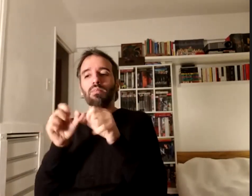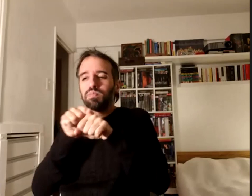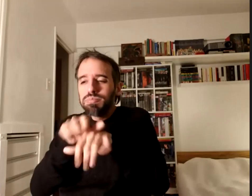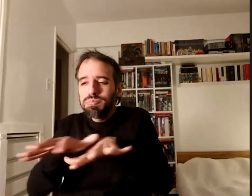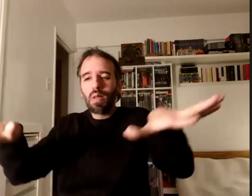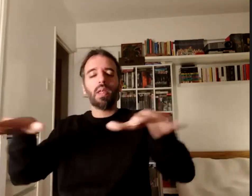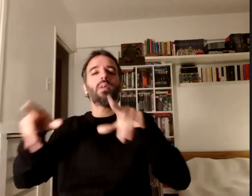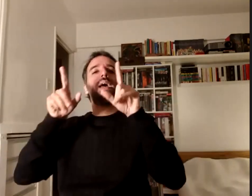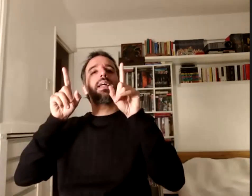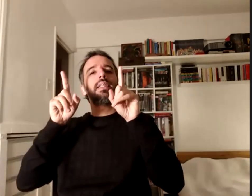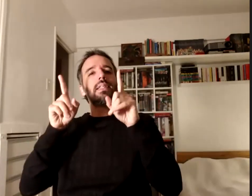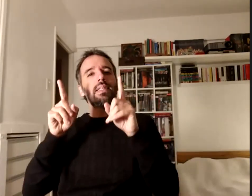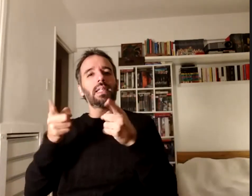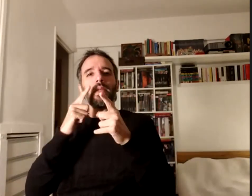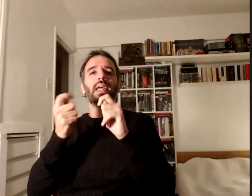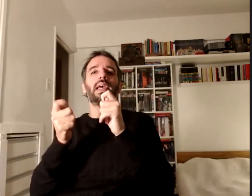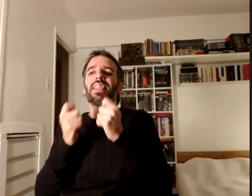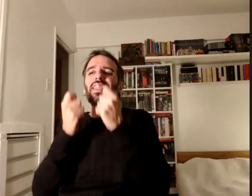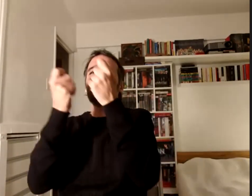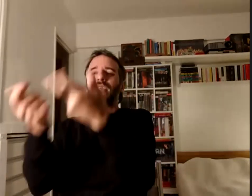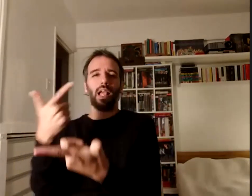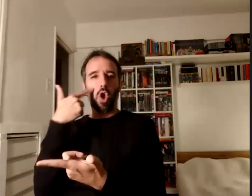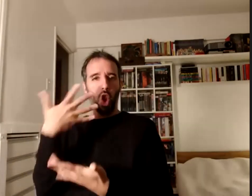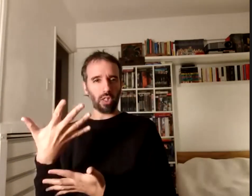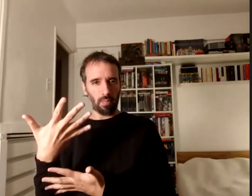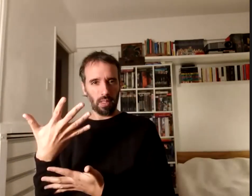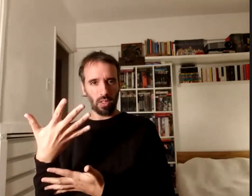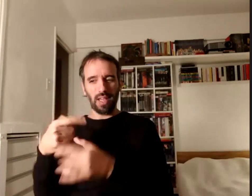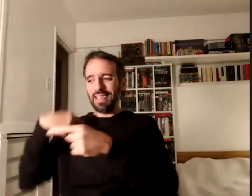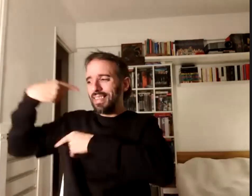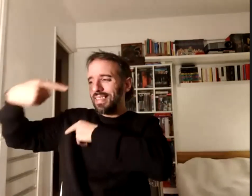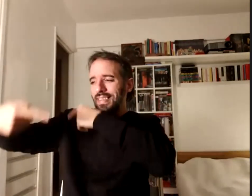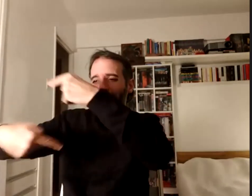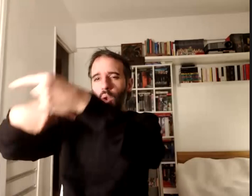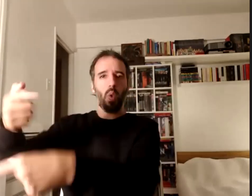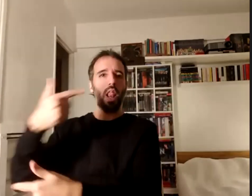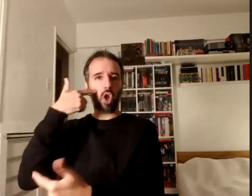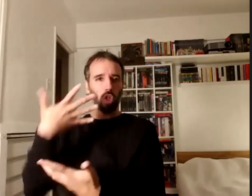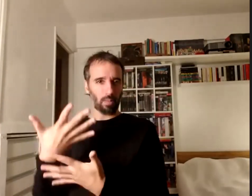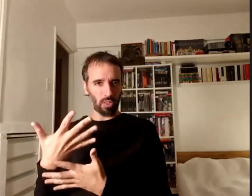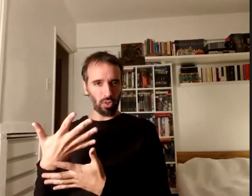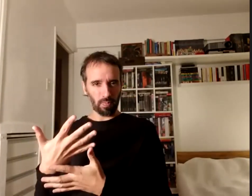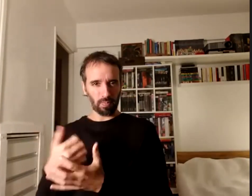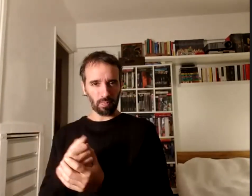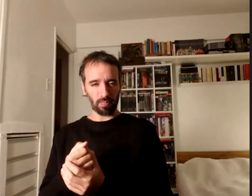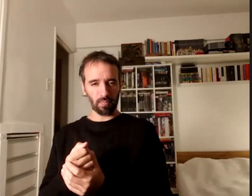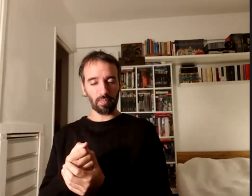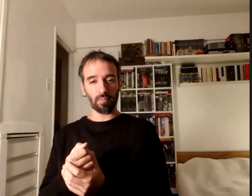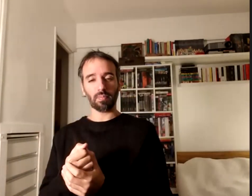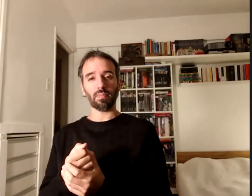transfiere el conocimiento y circula el conocimiento así que yo modestamente